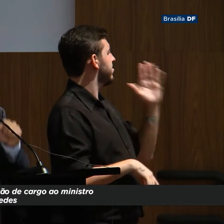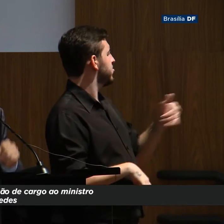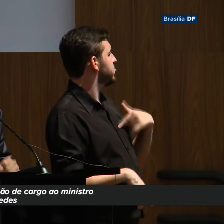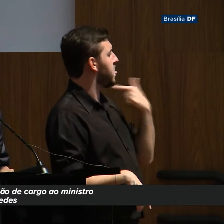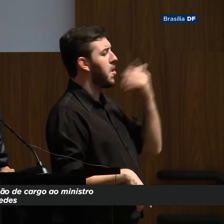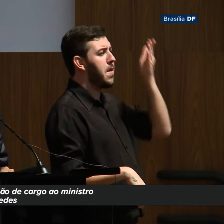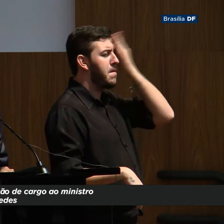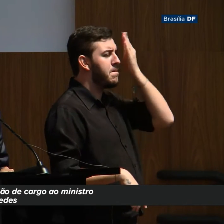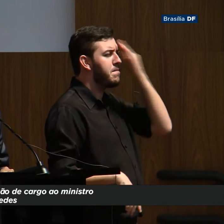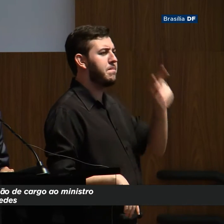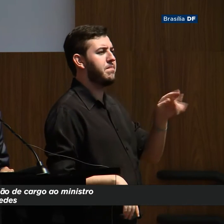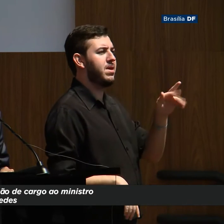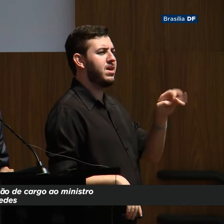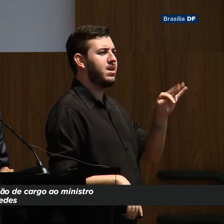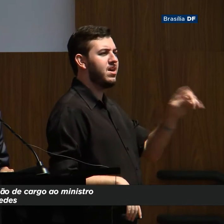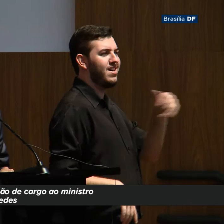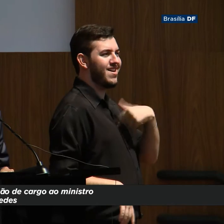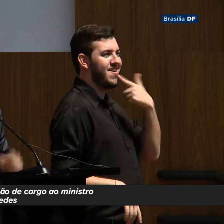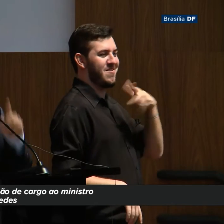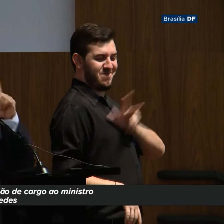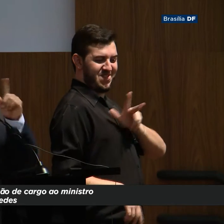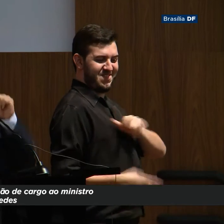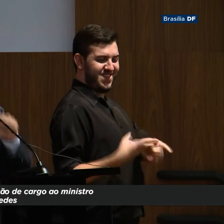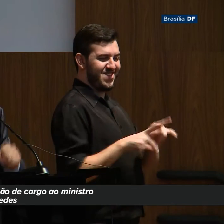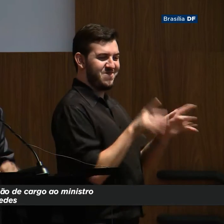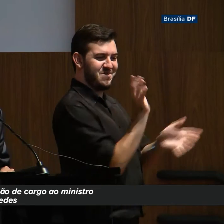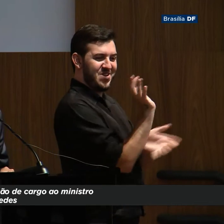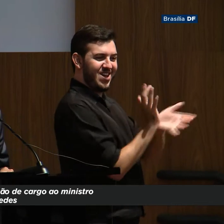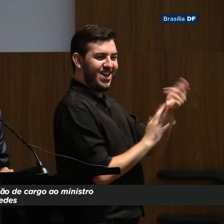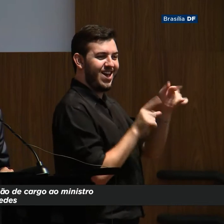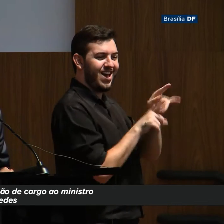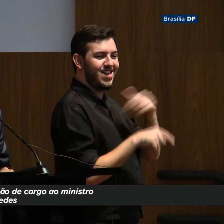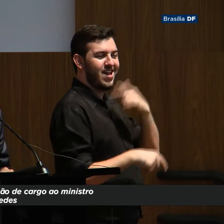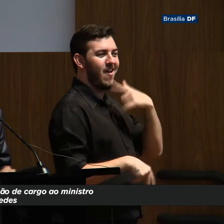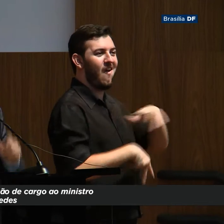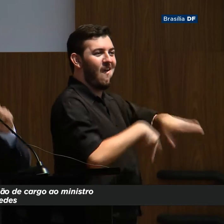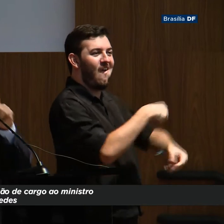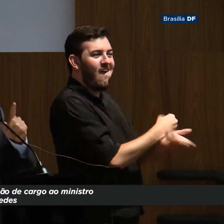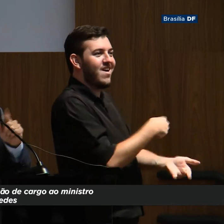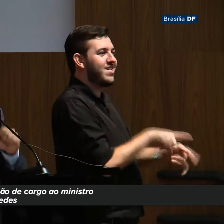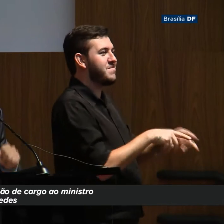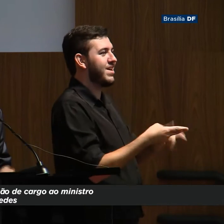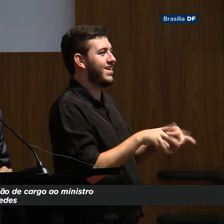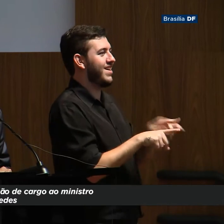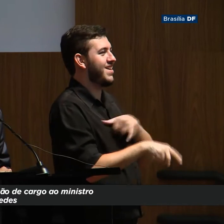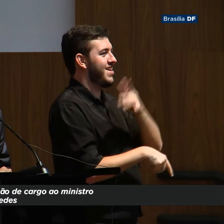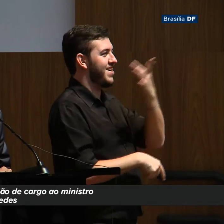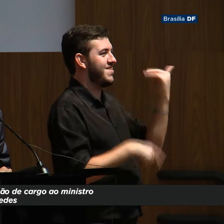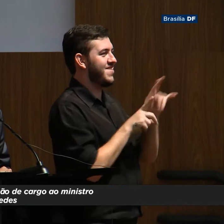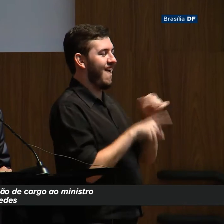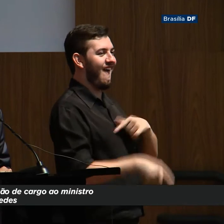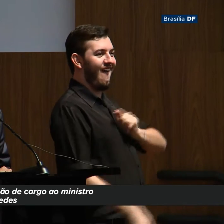burocratas corruptos e criaturas do pântano político se associaram